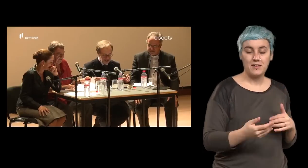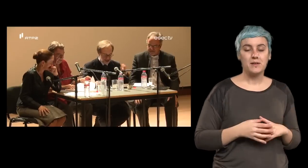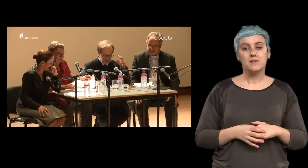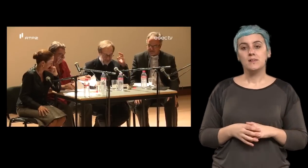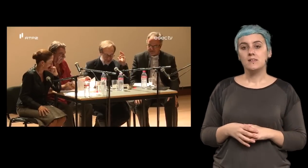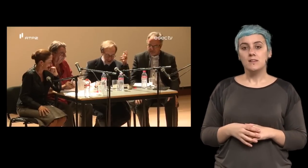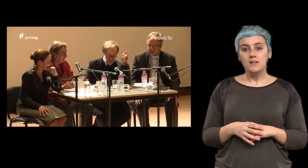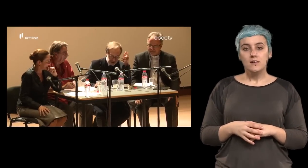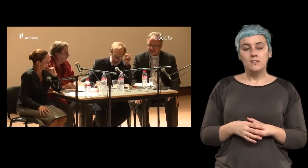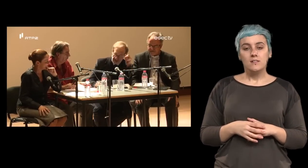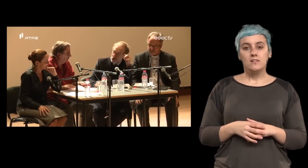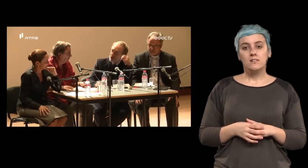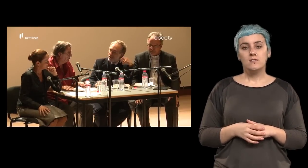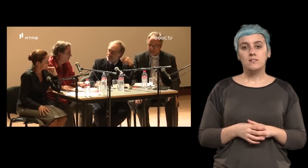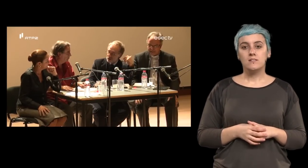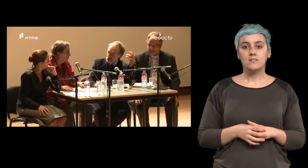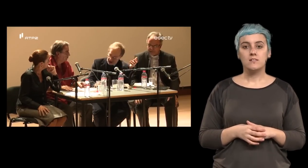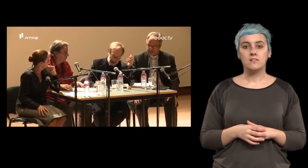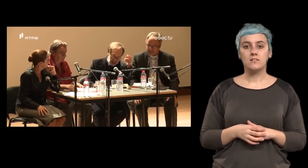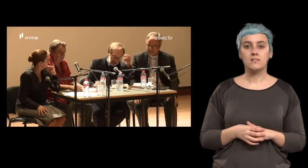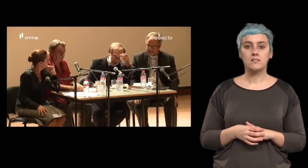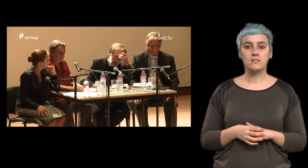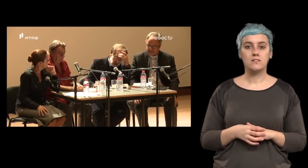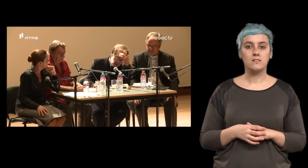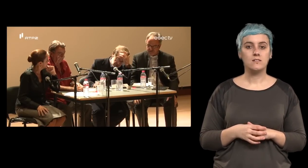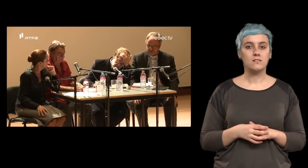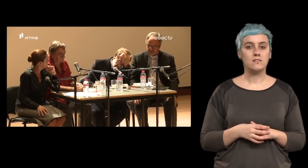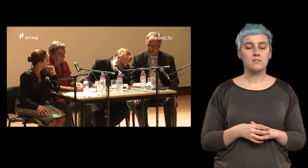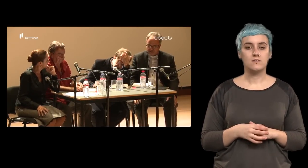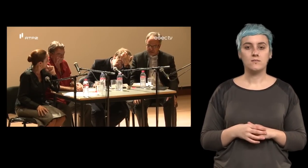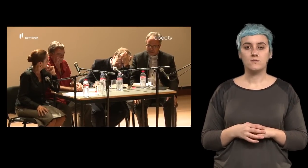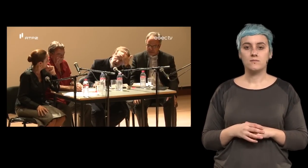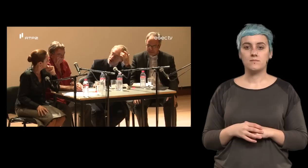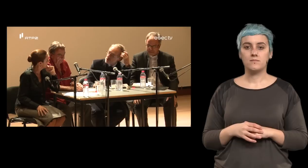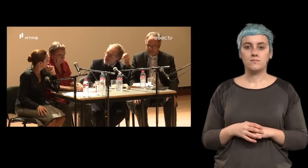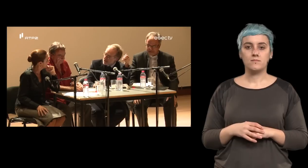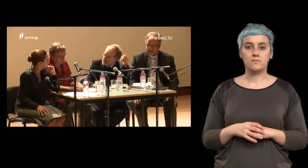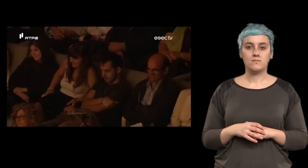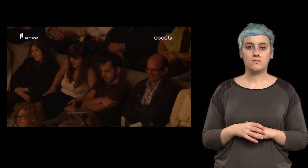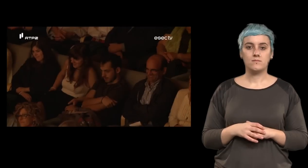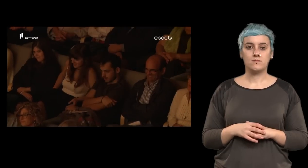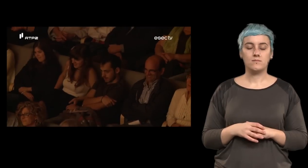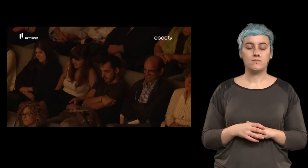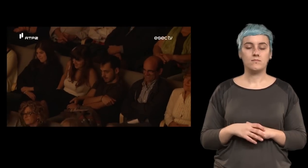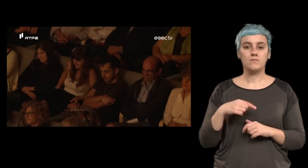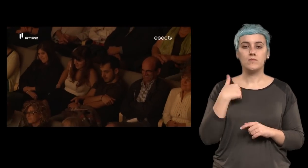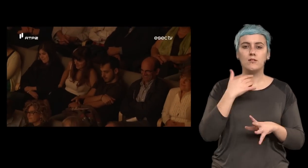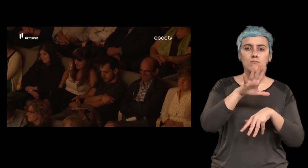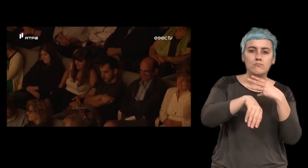o mais importante é ouvir contar as associações de ideias os sonhos as percepções do dia a dia eu misturo pessoas